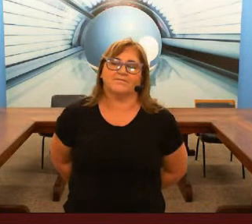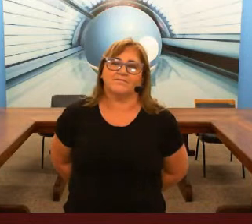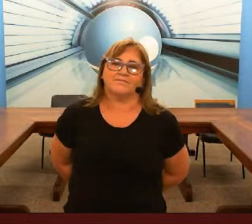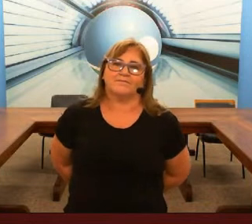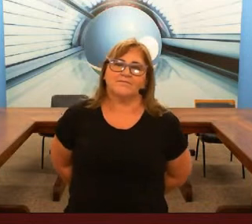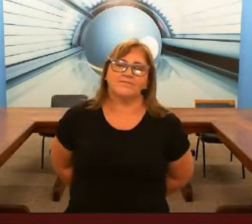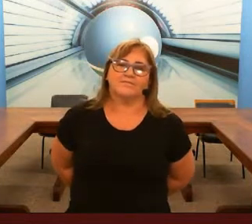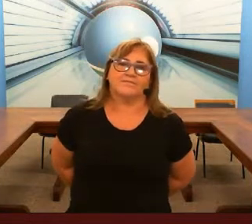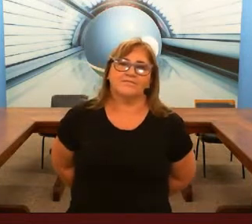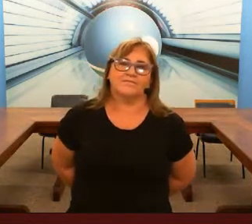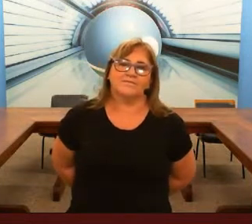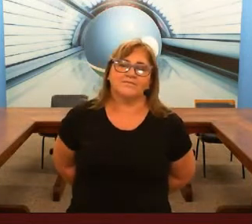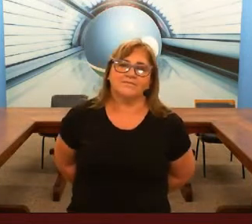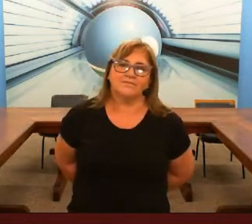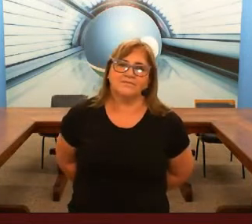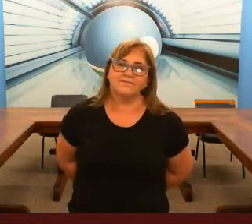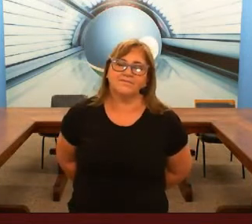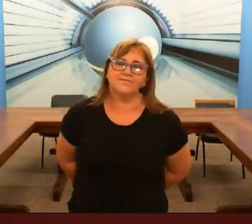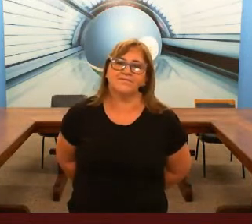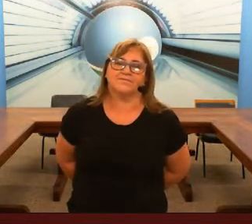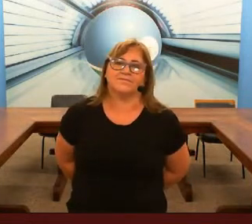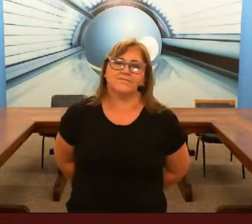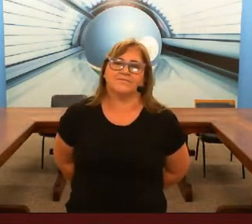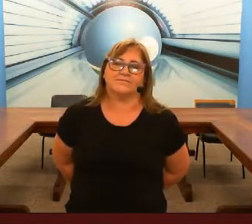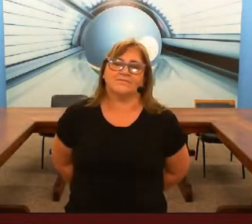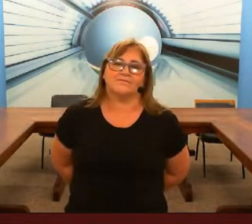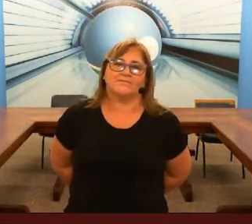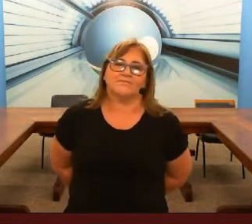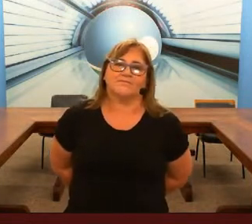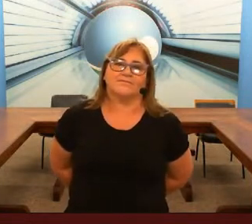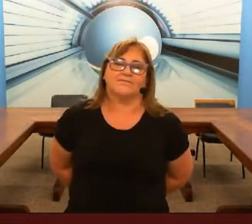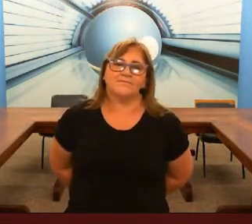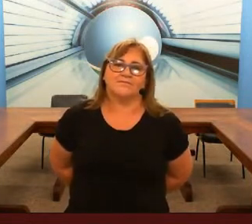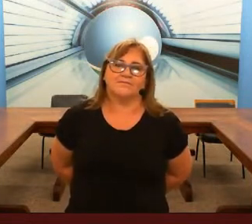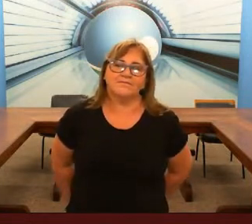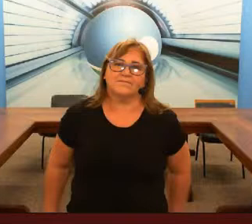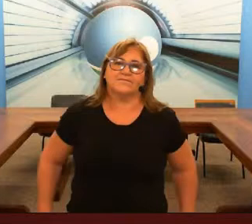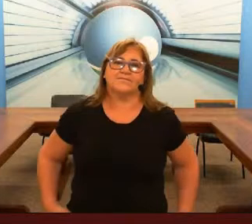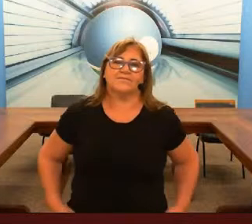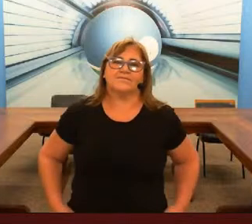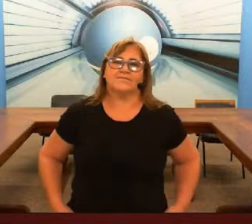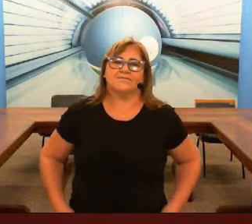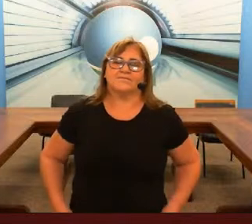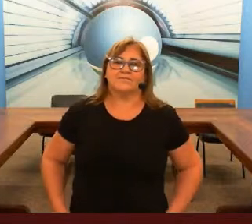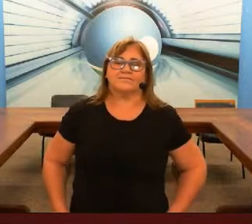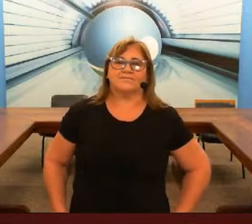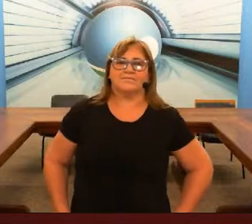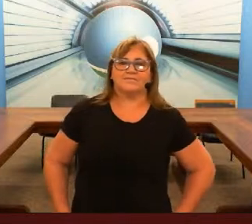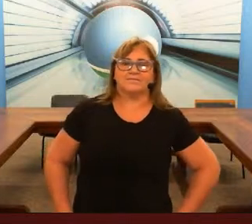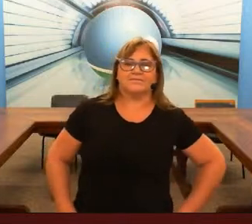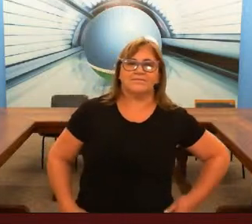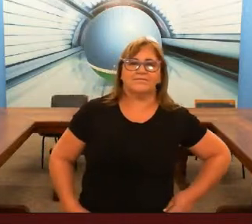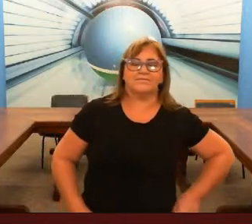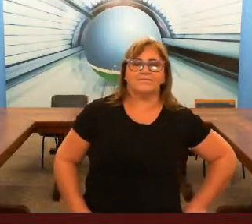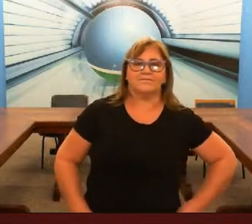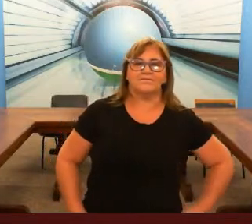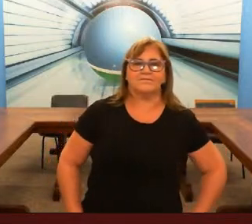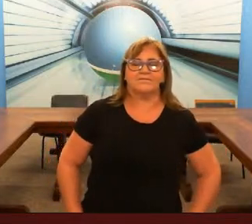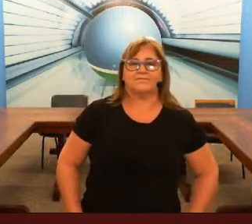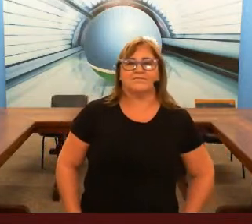especializadas para tal né aquele profissional que está ali atendendo é o intrépite é o psicopedagogo é o fundão de aula que vai